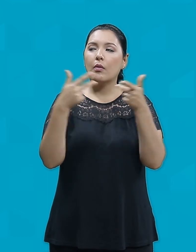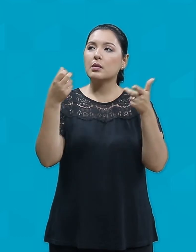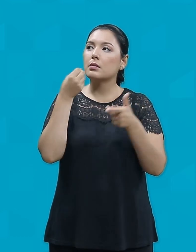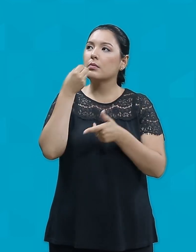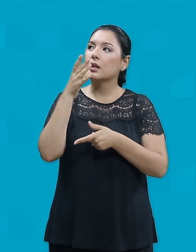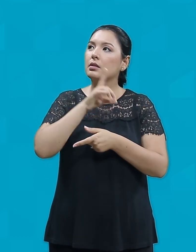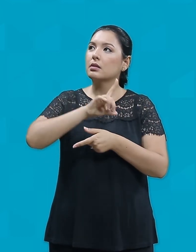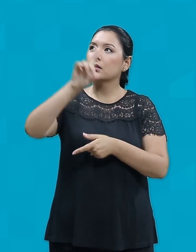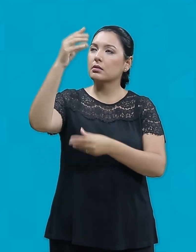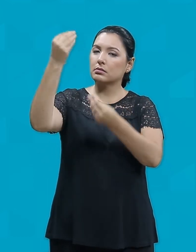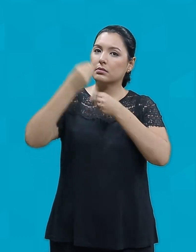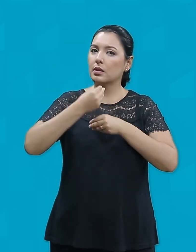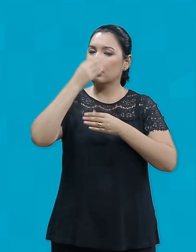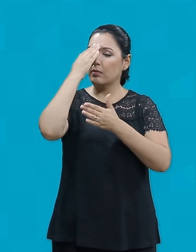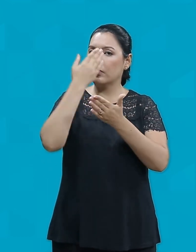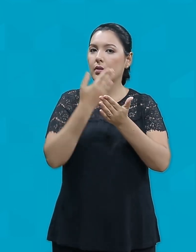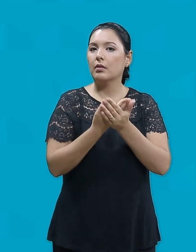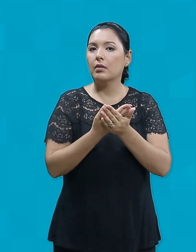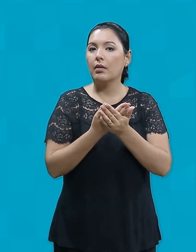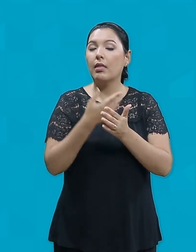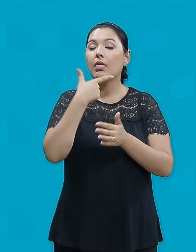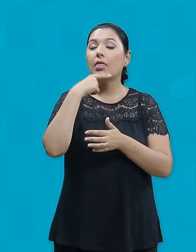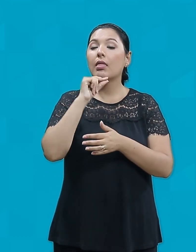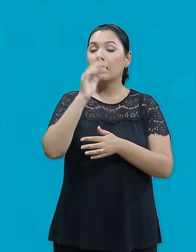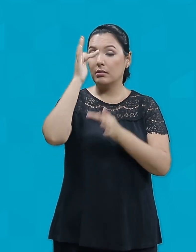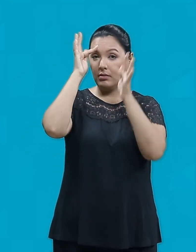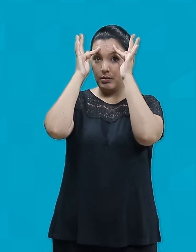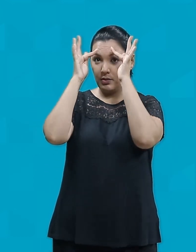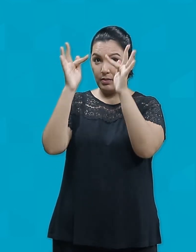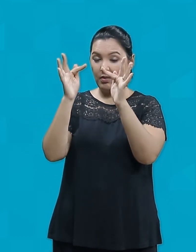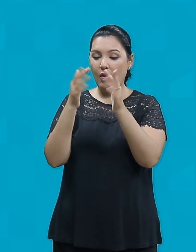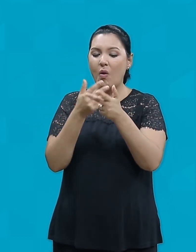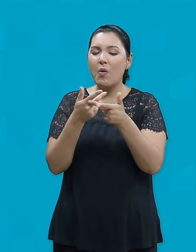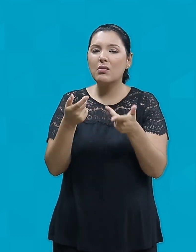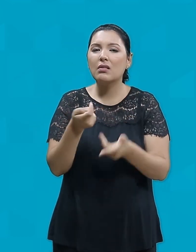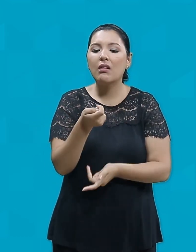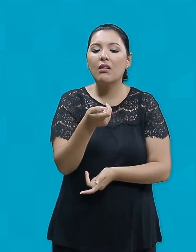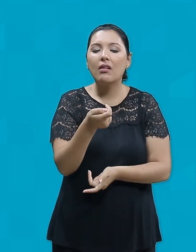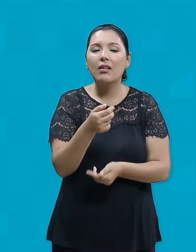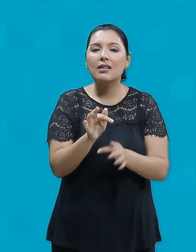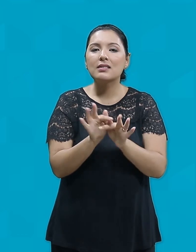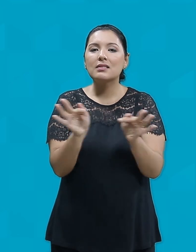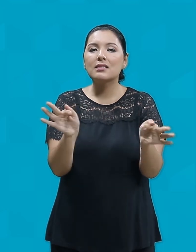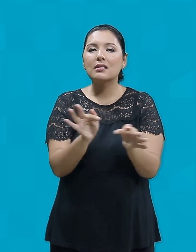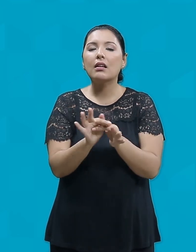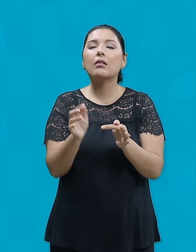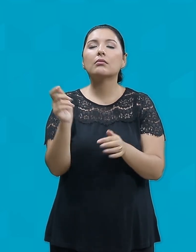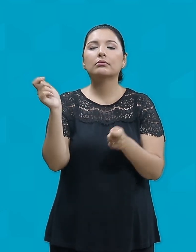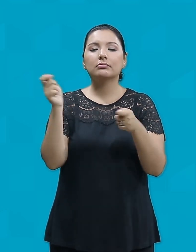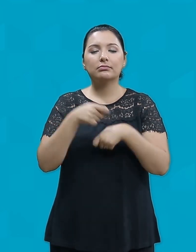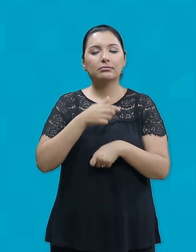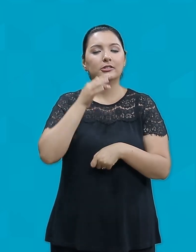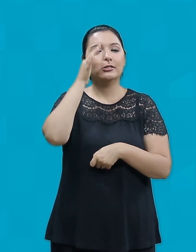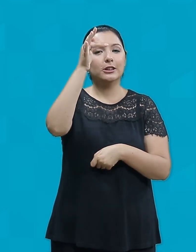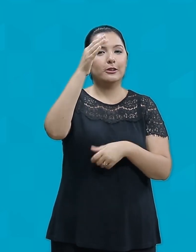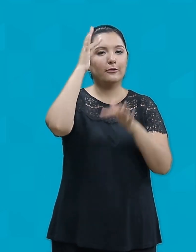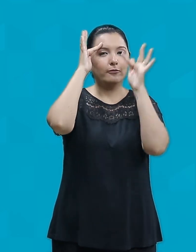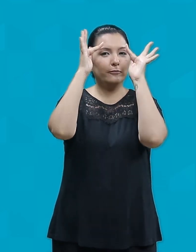confiou E quem é fiel nas pequenas coisas Também será fiel nas grandes E